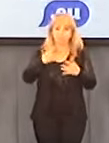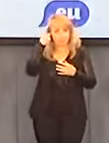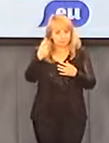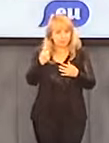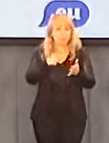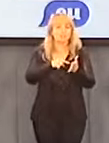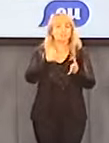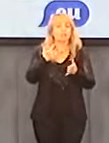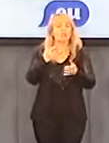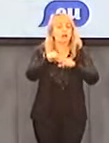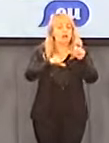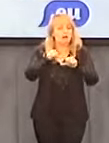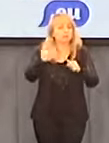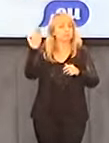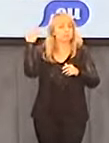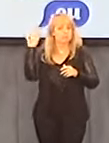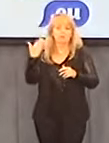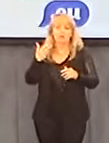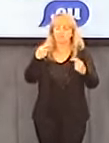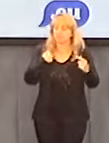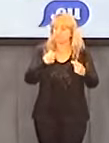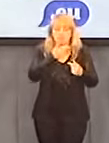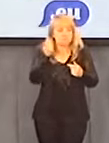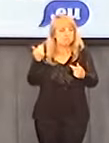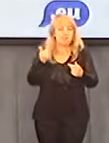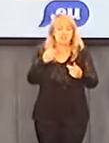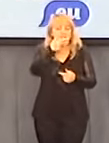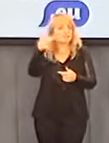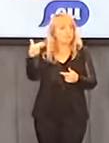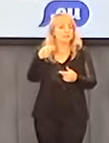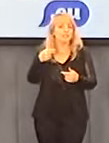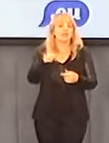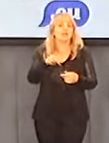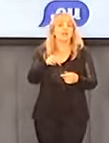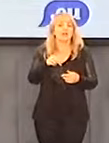przez kilkadziesiąt lat nie mówiło się o sprawie pedofilii w Kościele.